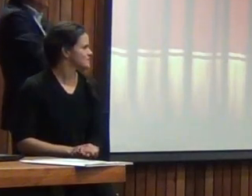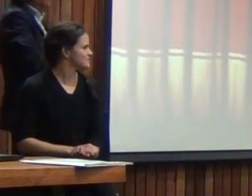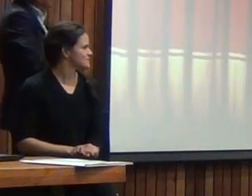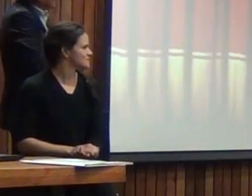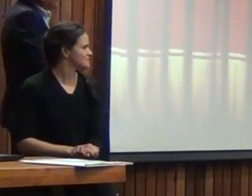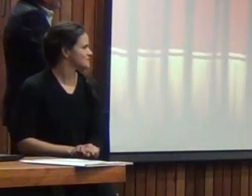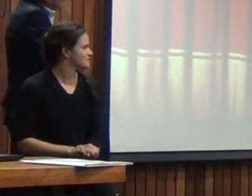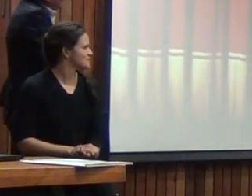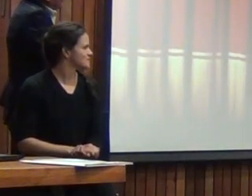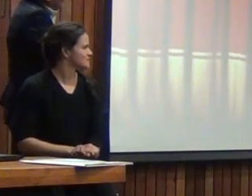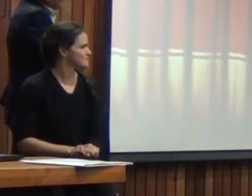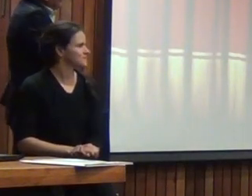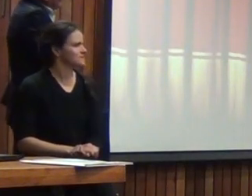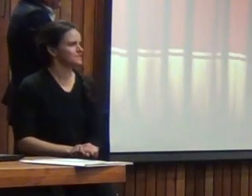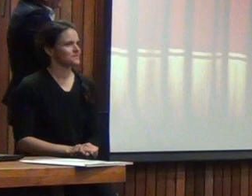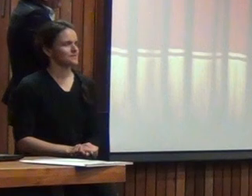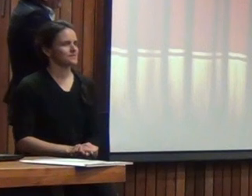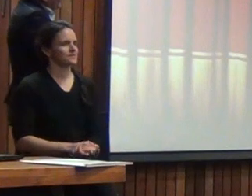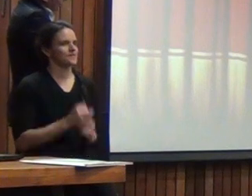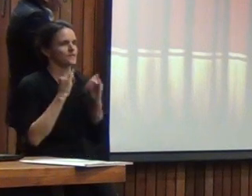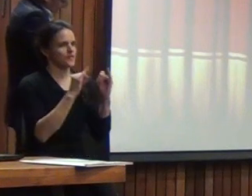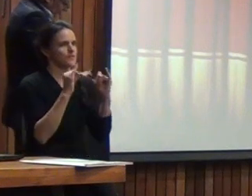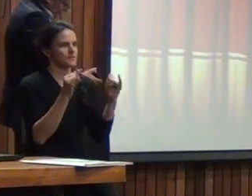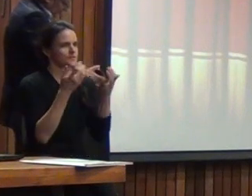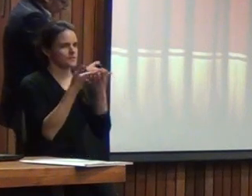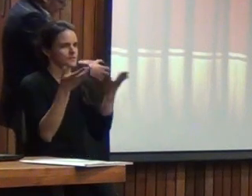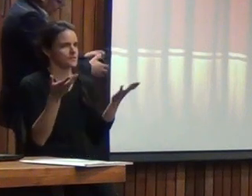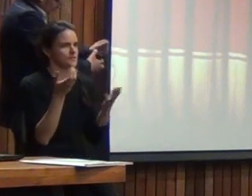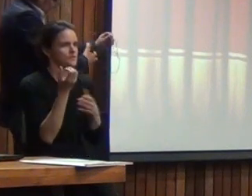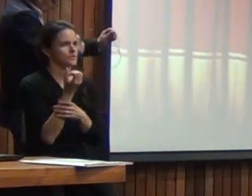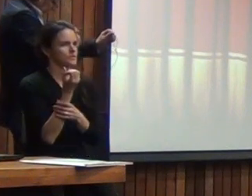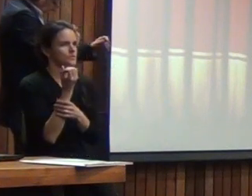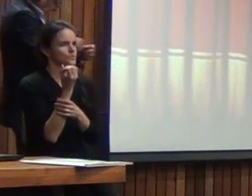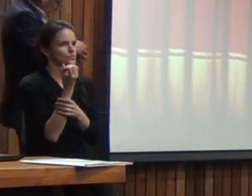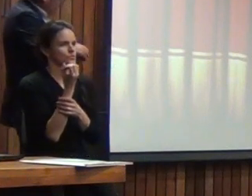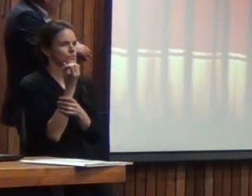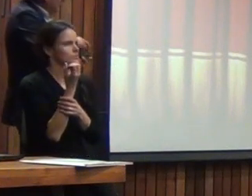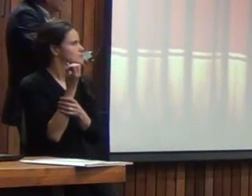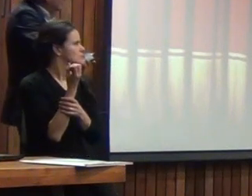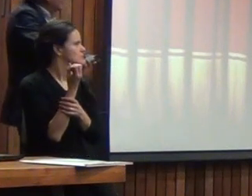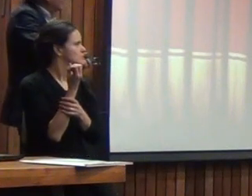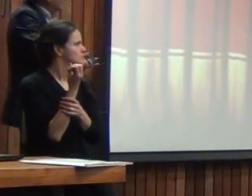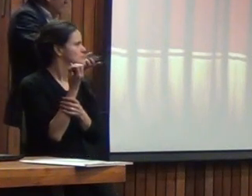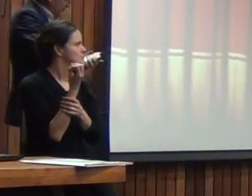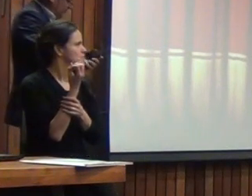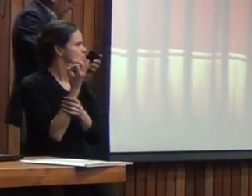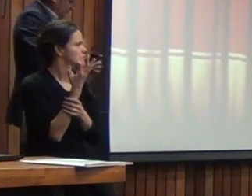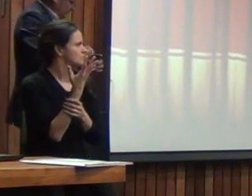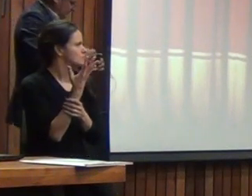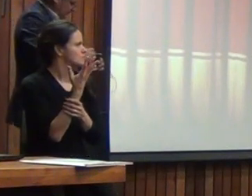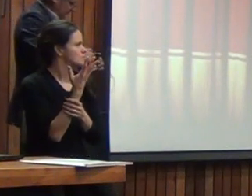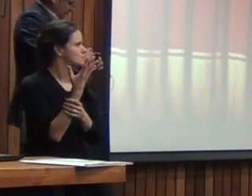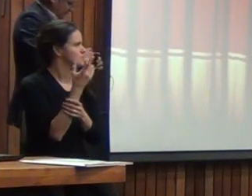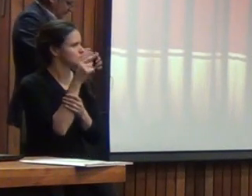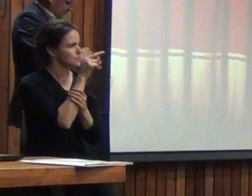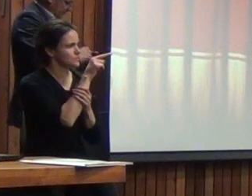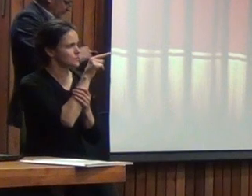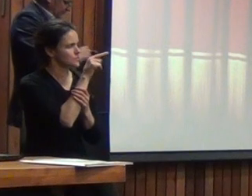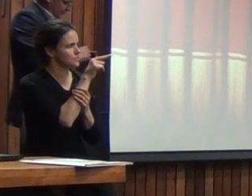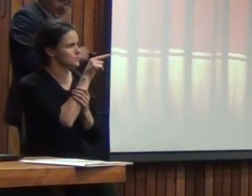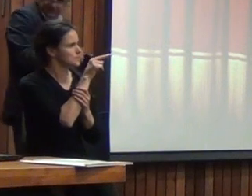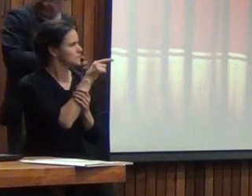antes de salir quiero informar que se va a dar un número el número para la promoción aquí ahora